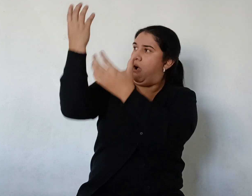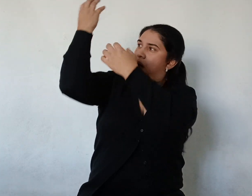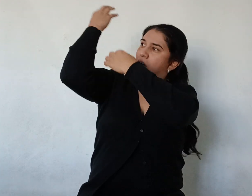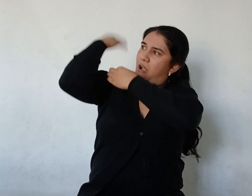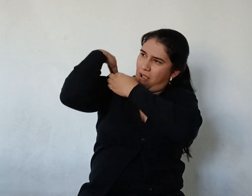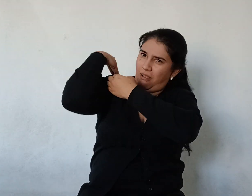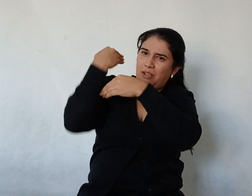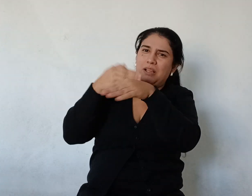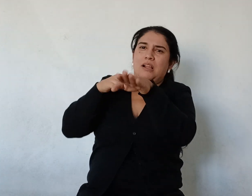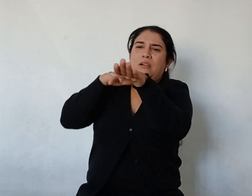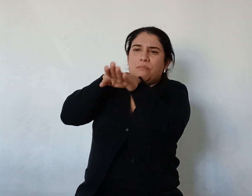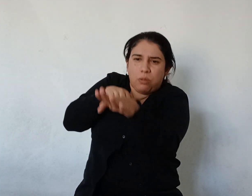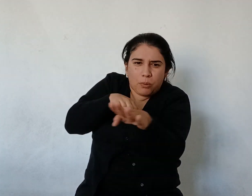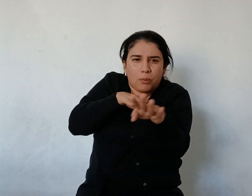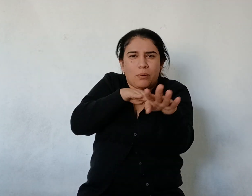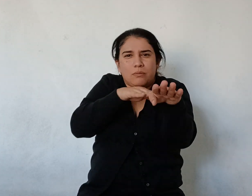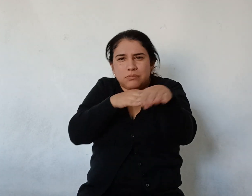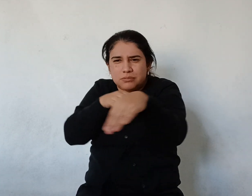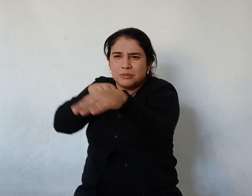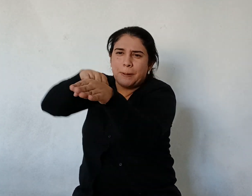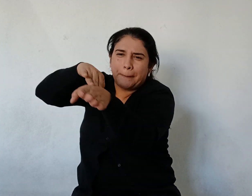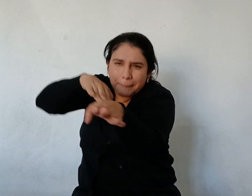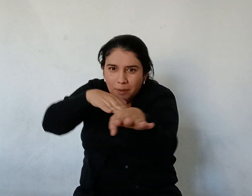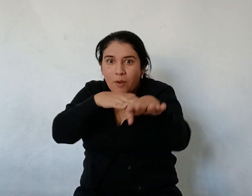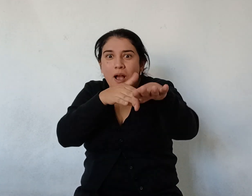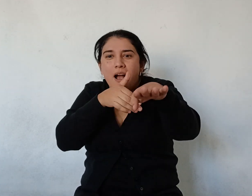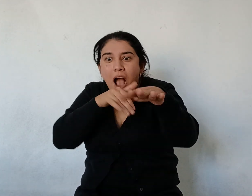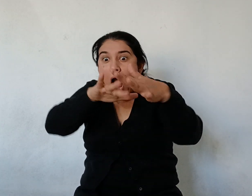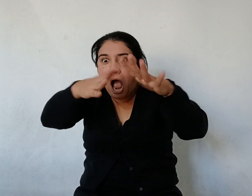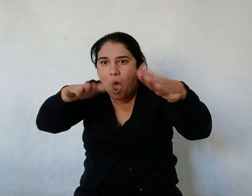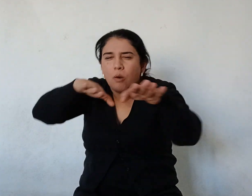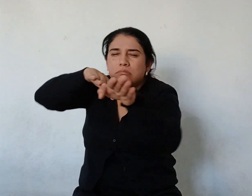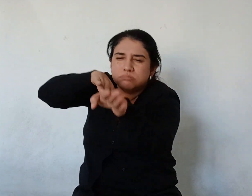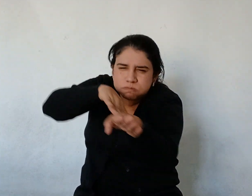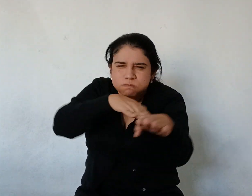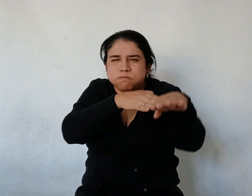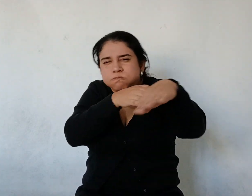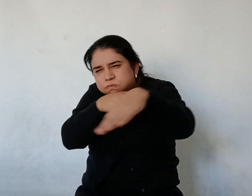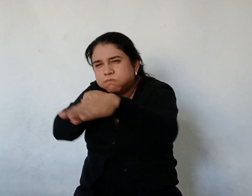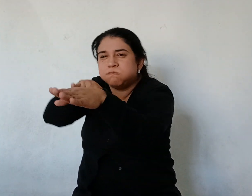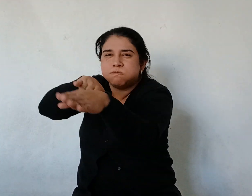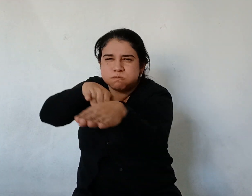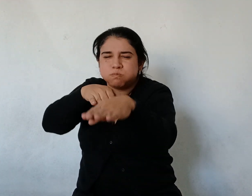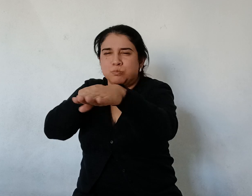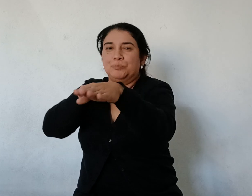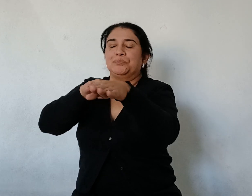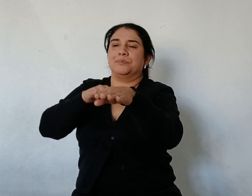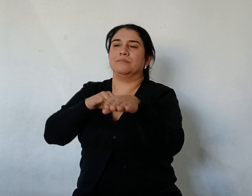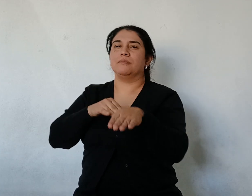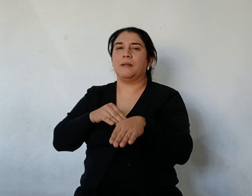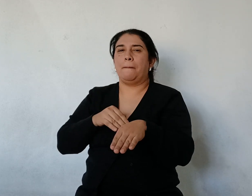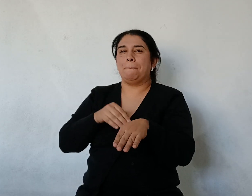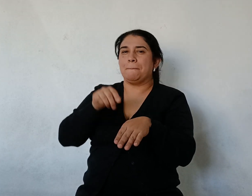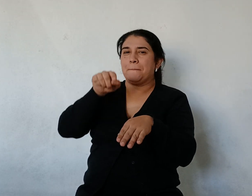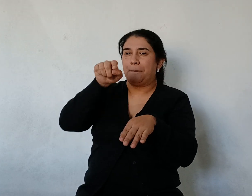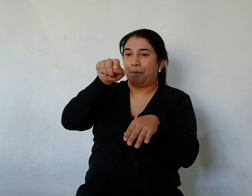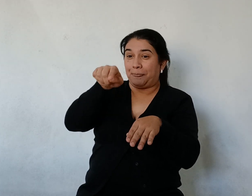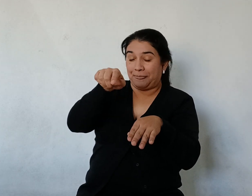Para que explotara Y como las lianas Estaban atados los yacarés Uno detrás del otro Se habían concluido